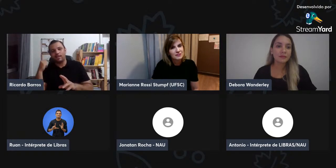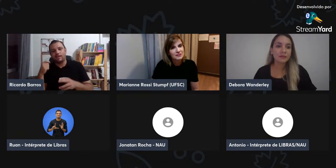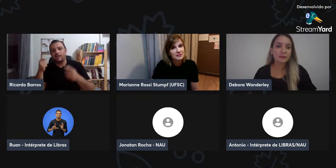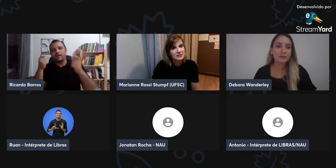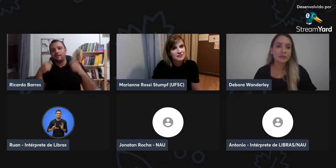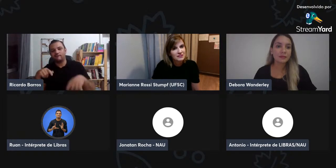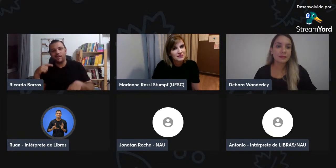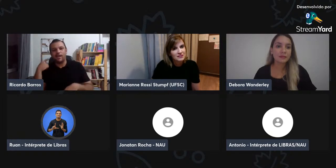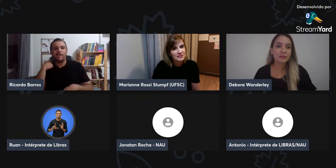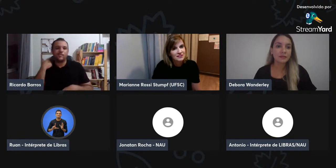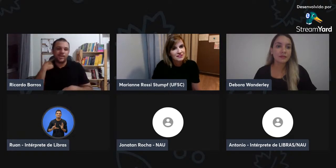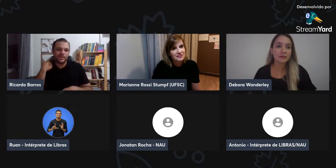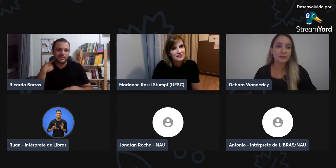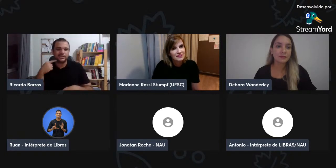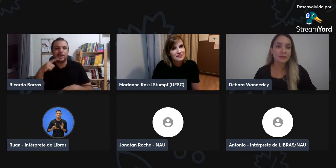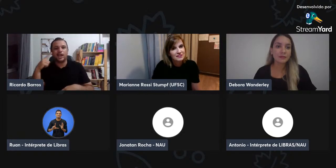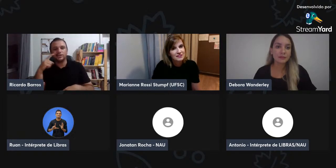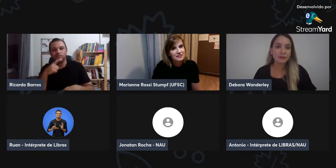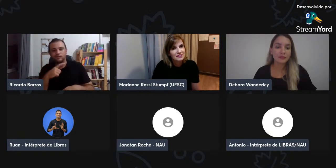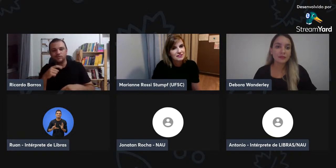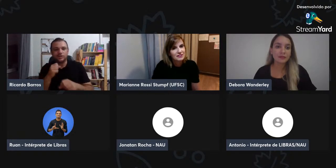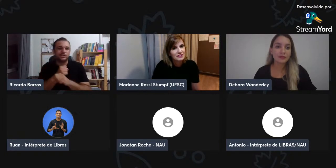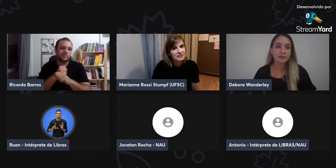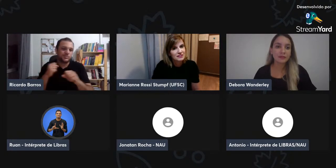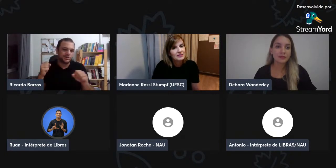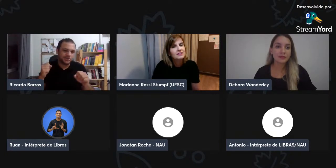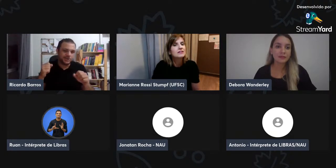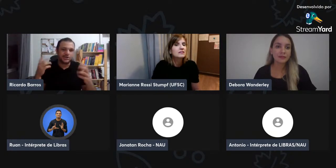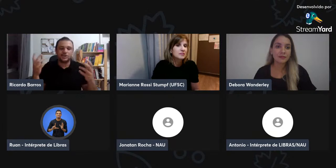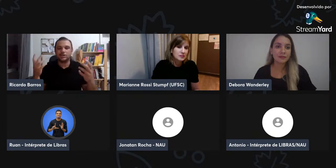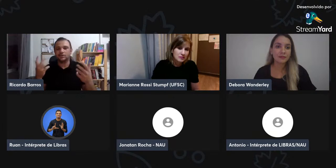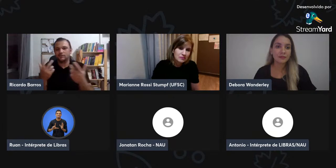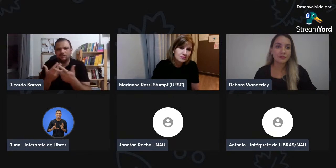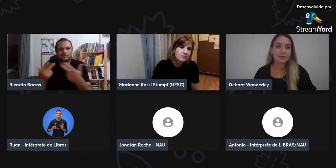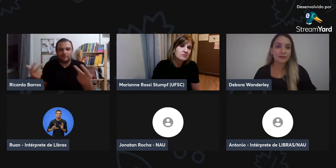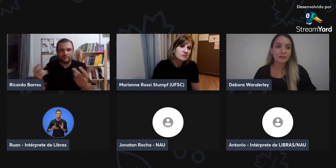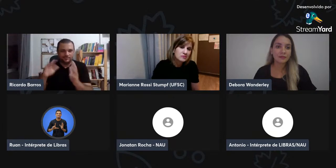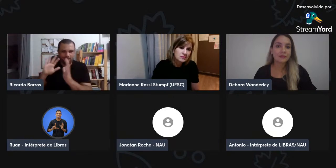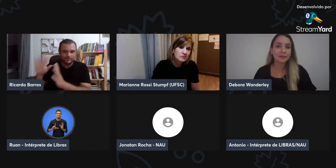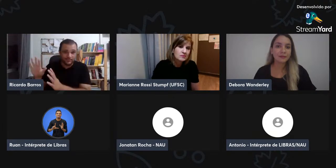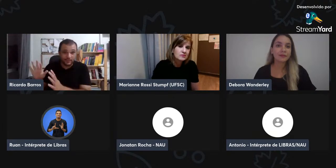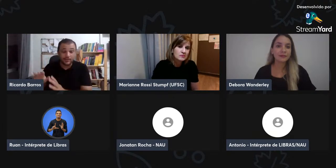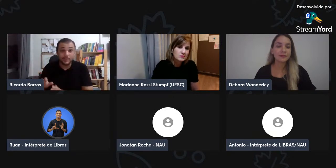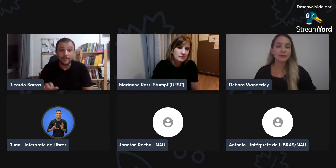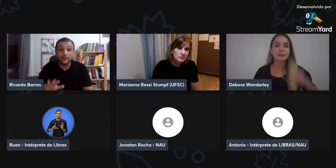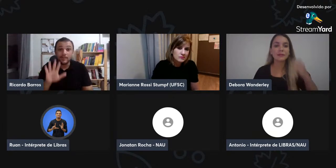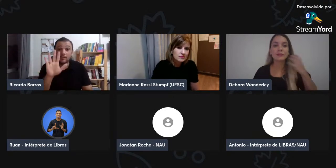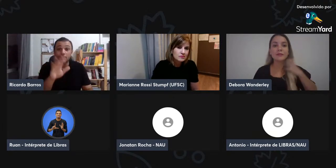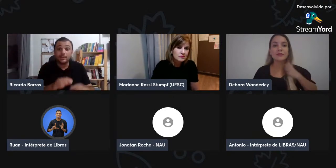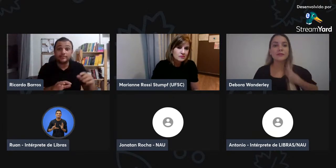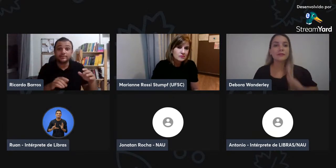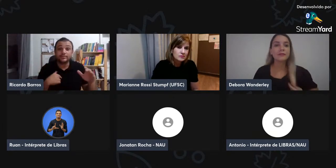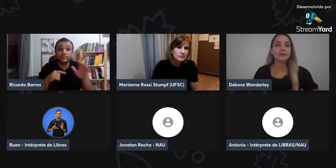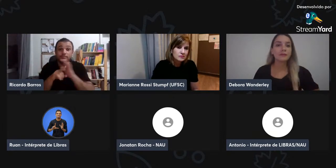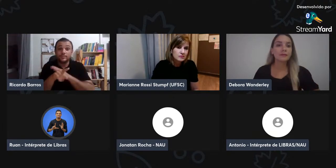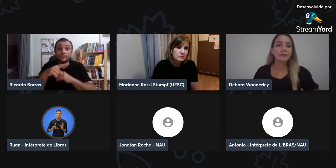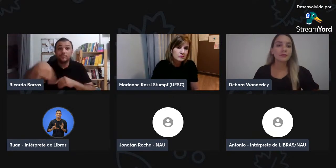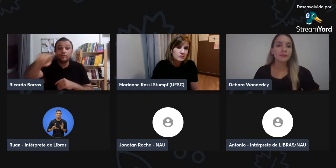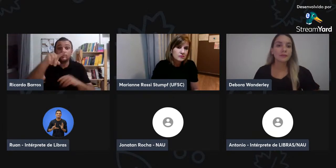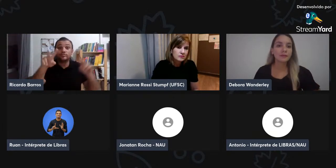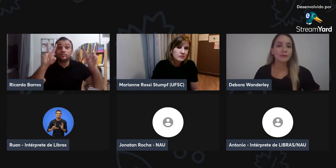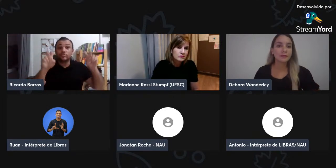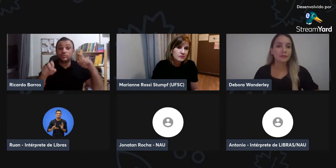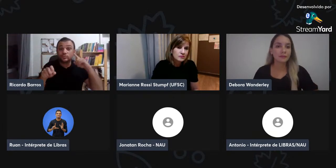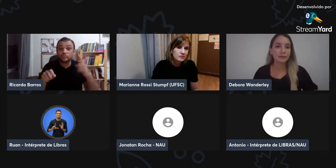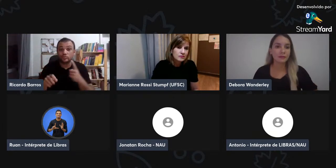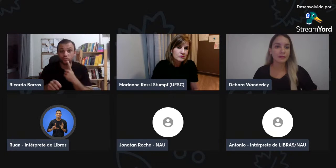precisa. Não é útil. Não é útil. É impossível manter esse sistema.